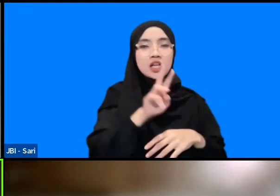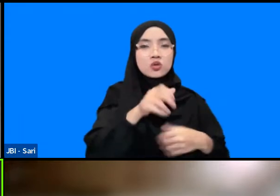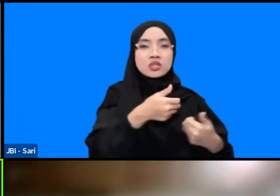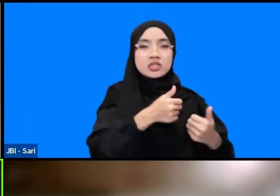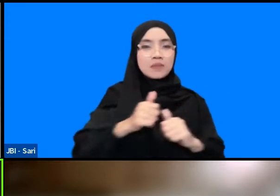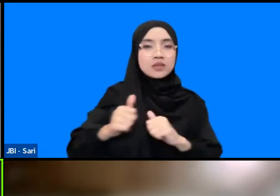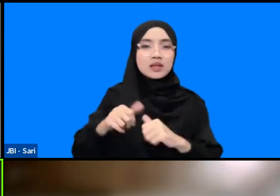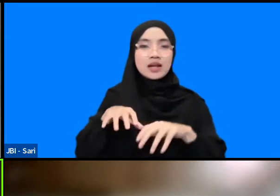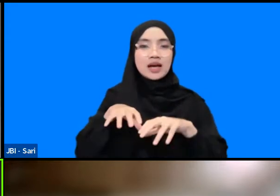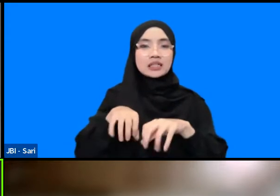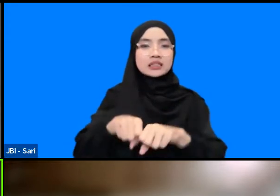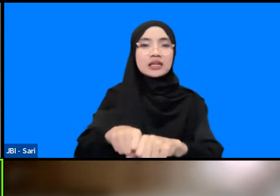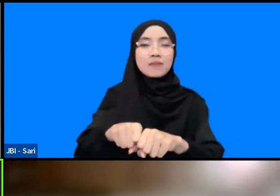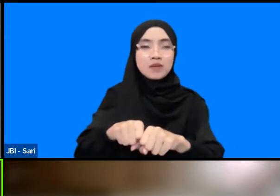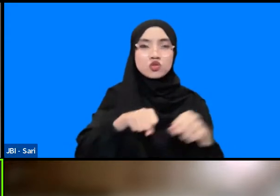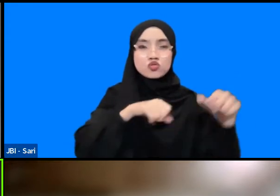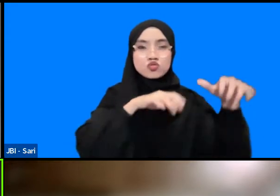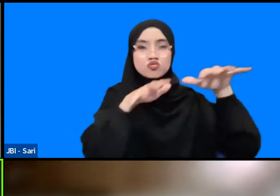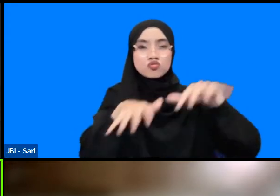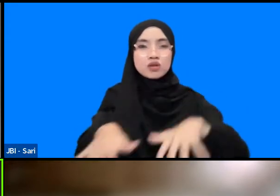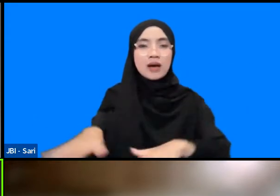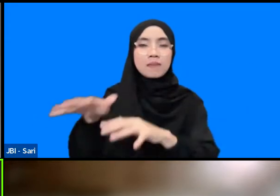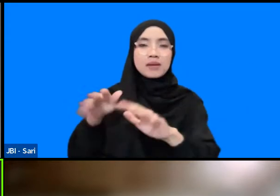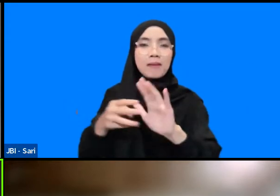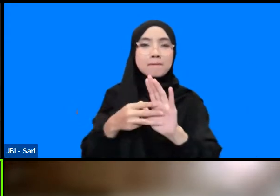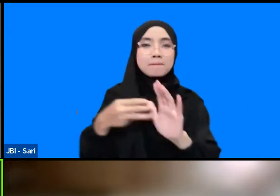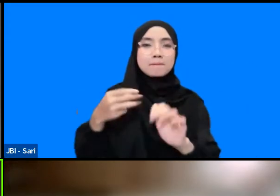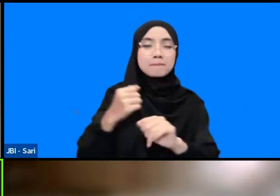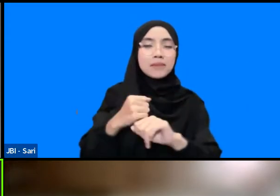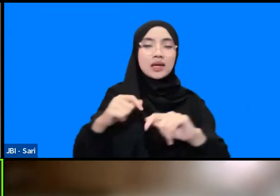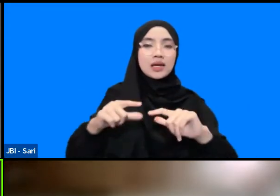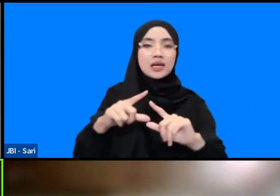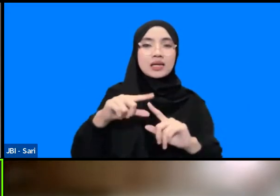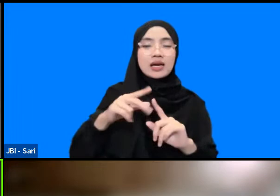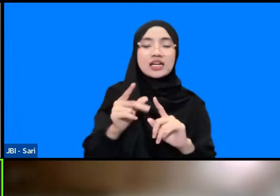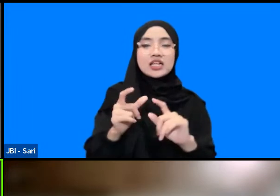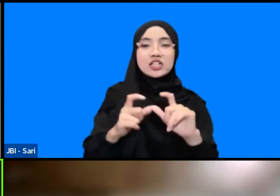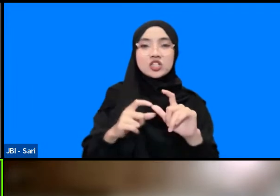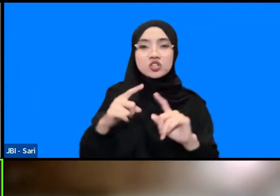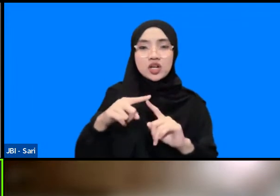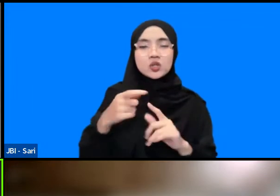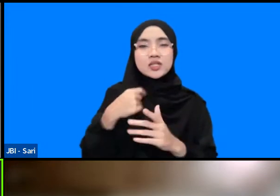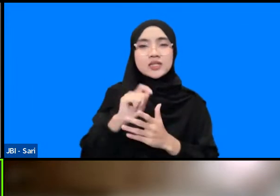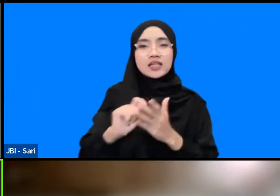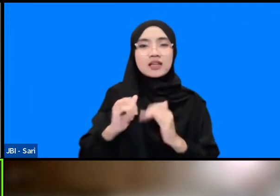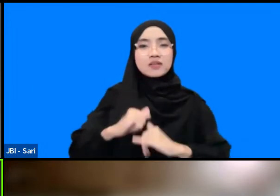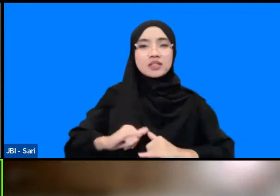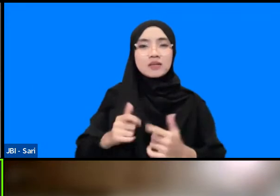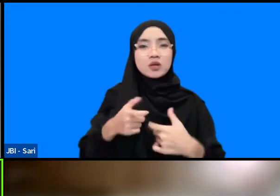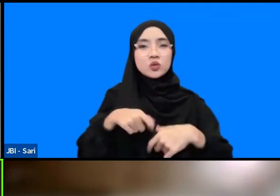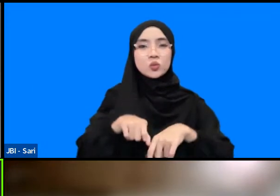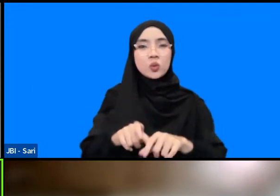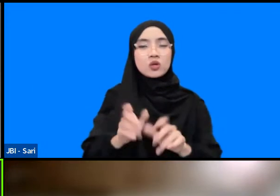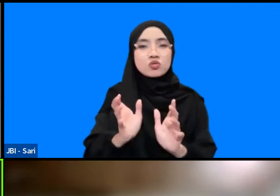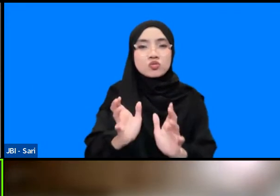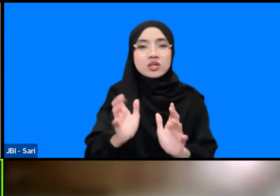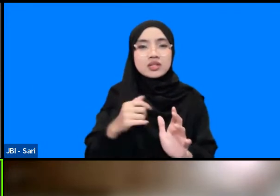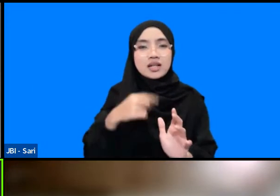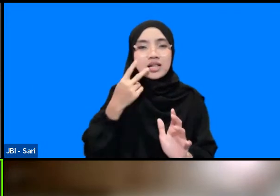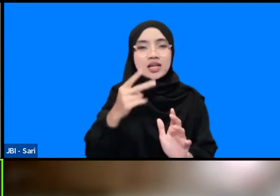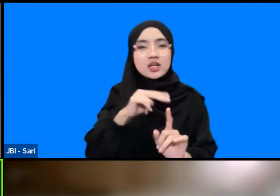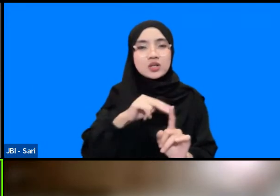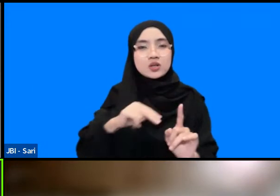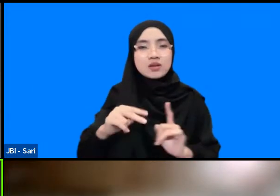Megatrust nah itu catatan yang yang yang sama juga relevansinya saya melihat dari sudah pandang